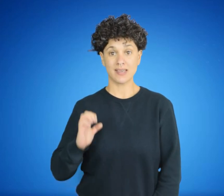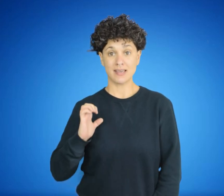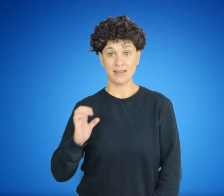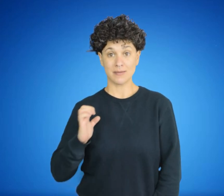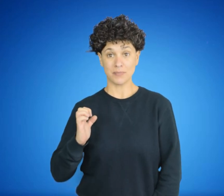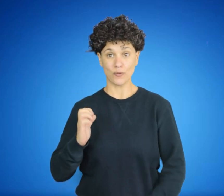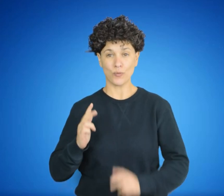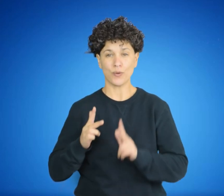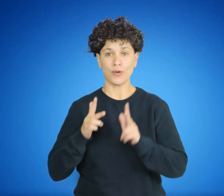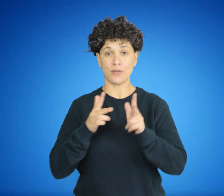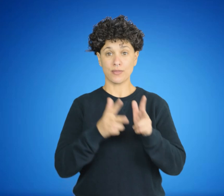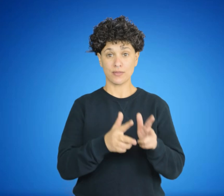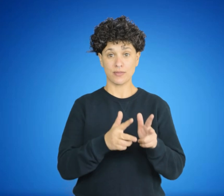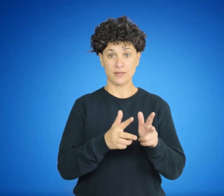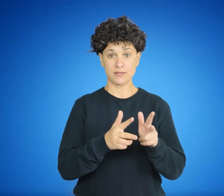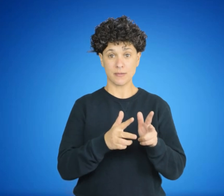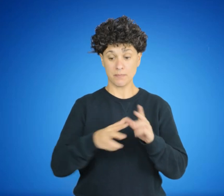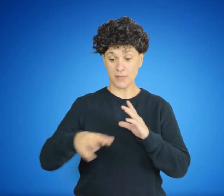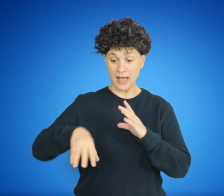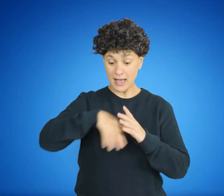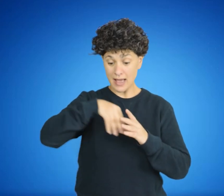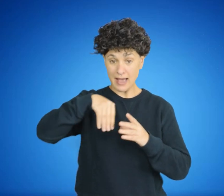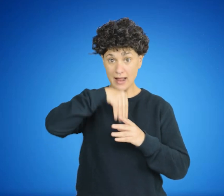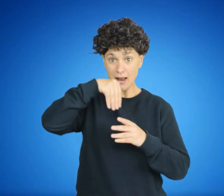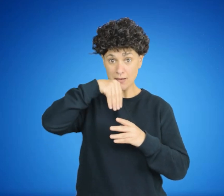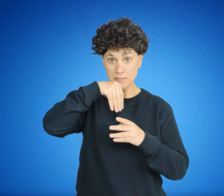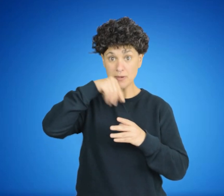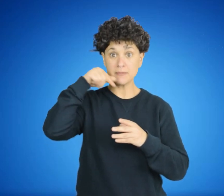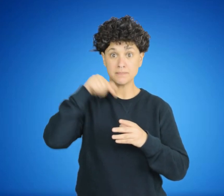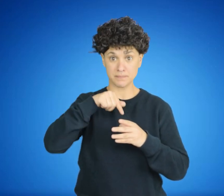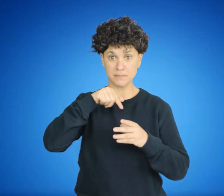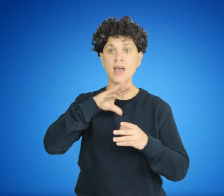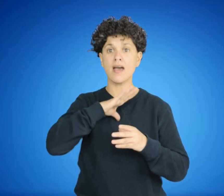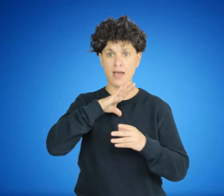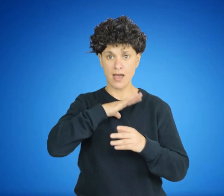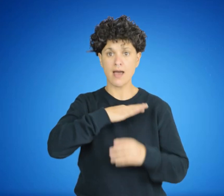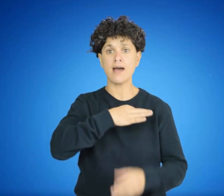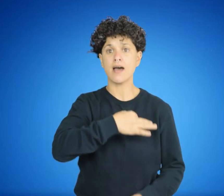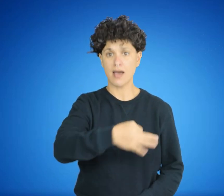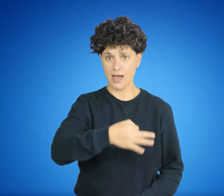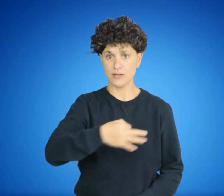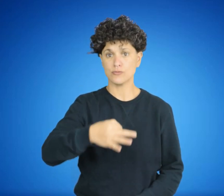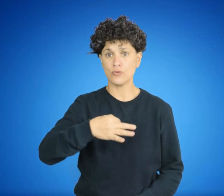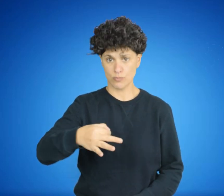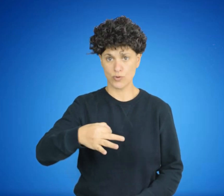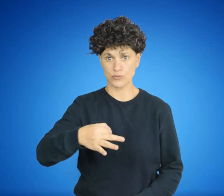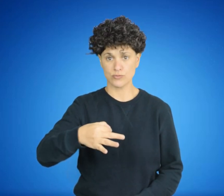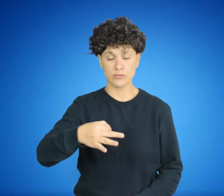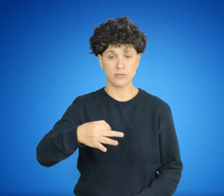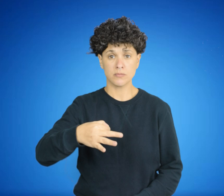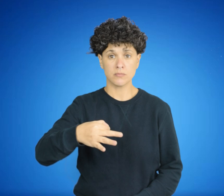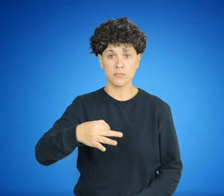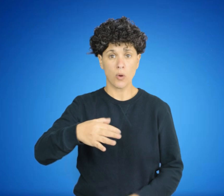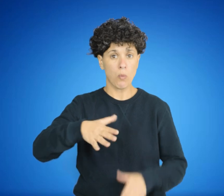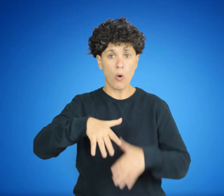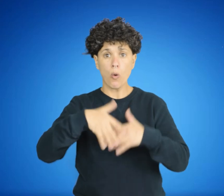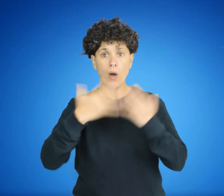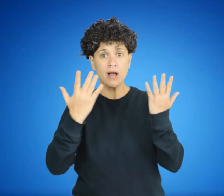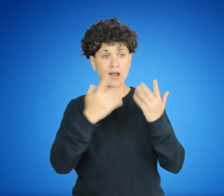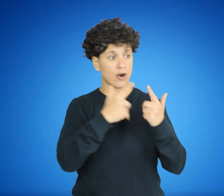Incluso el alma está formada por un tipo especial de átomos, más sutiles que los que forman el cuerpo, pero no por ello deja al